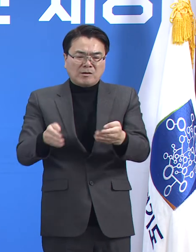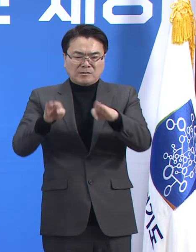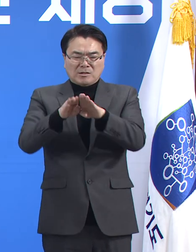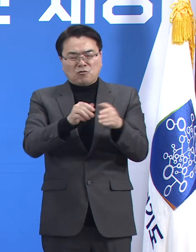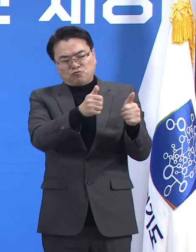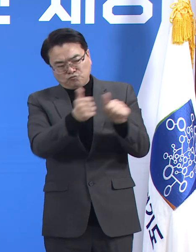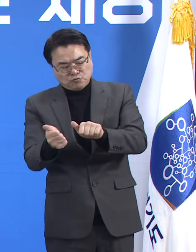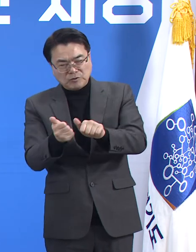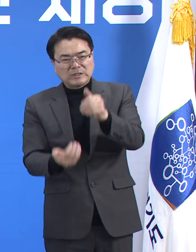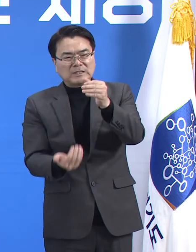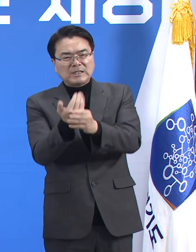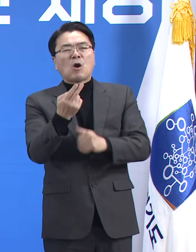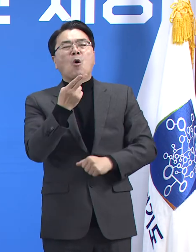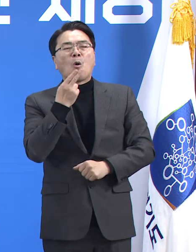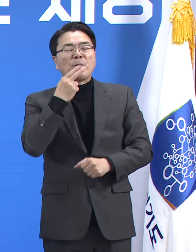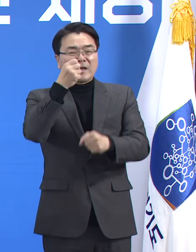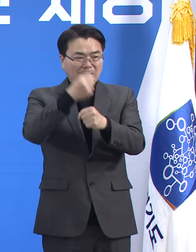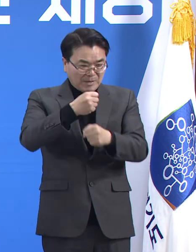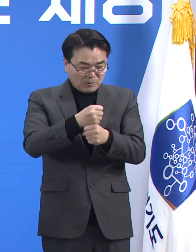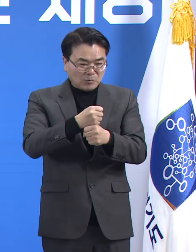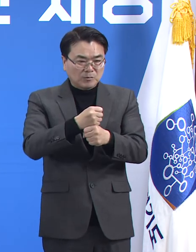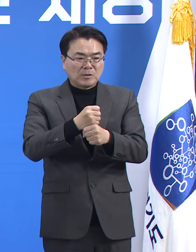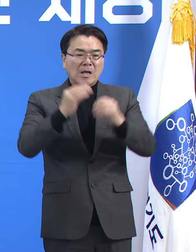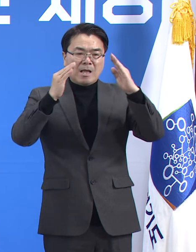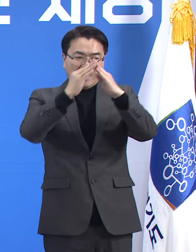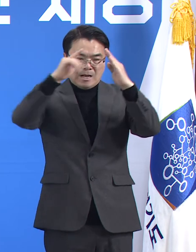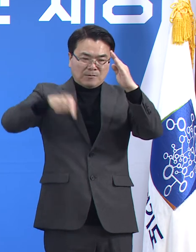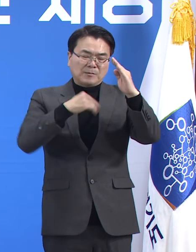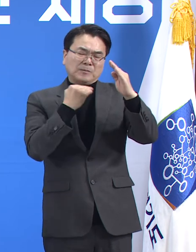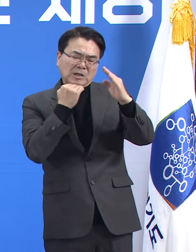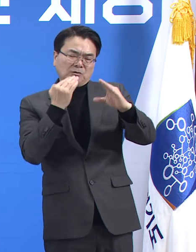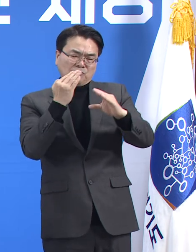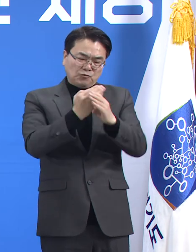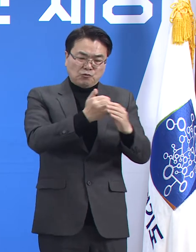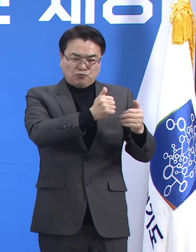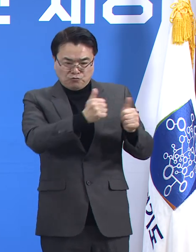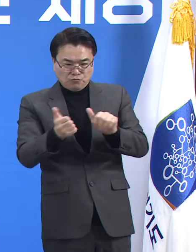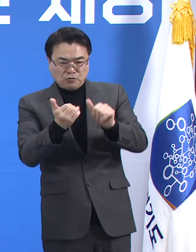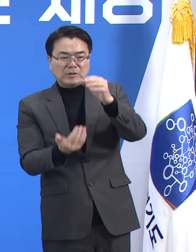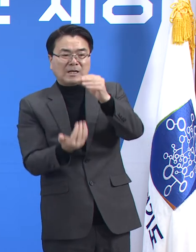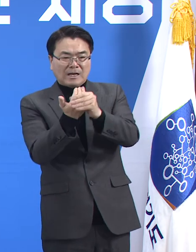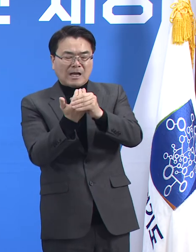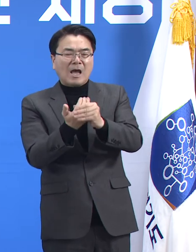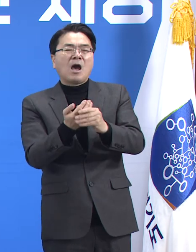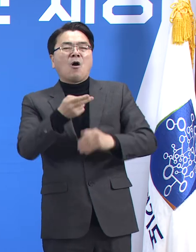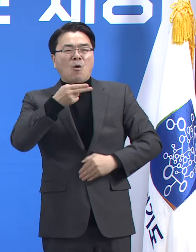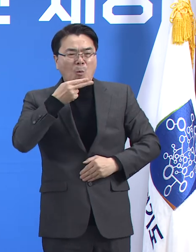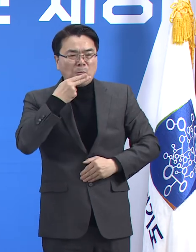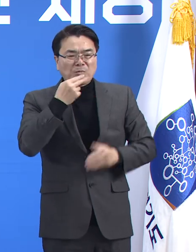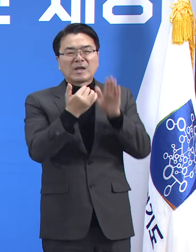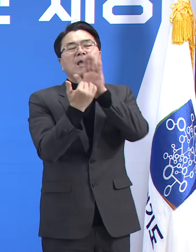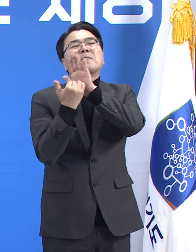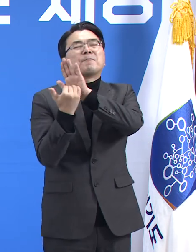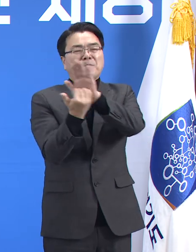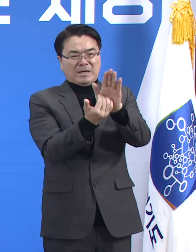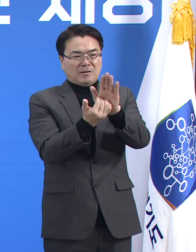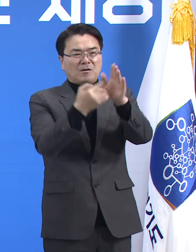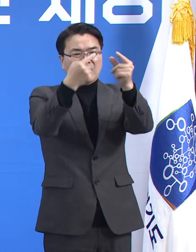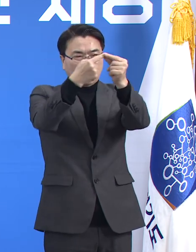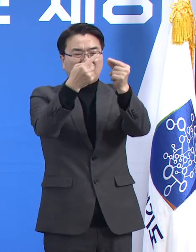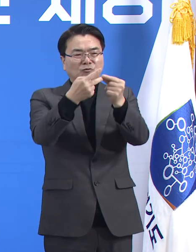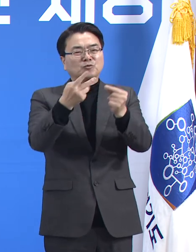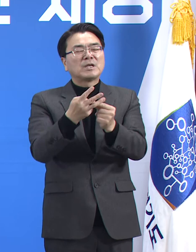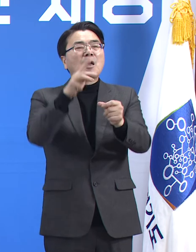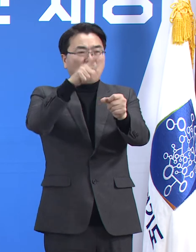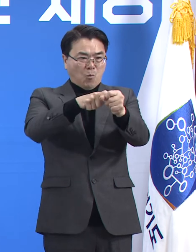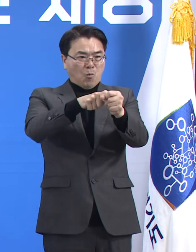셋째, 가정 대기 중 사망하는 사례가 발생하지 않도록 하는 것입니다. 이런